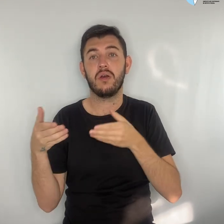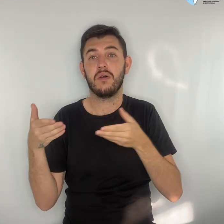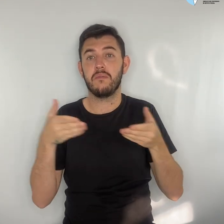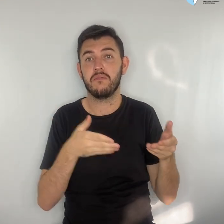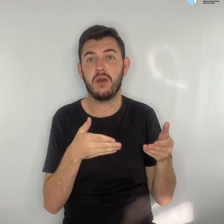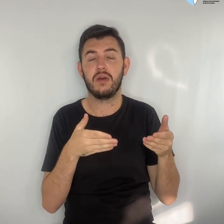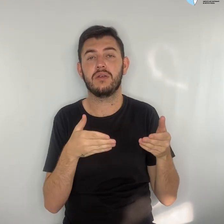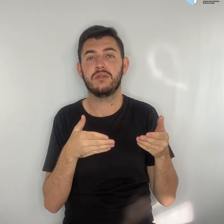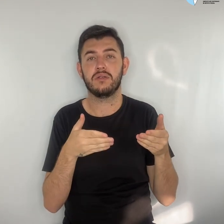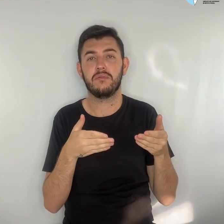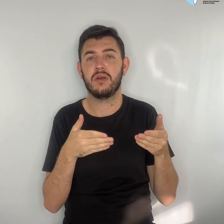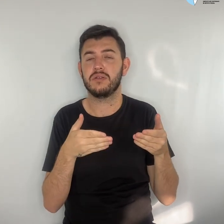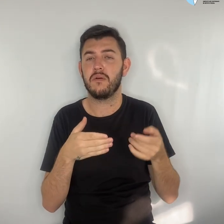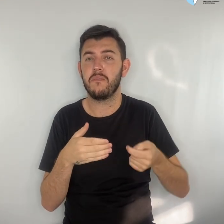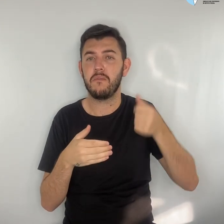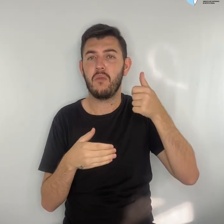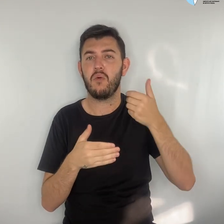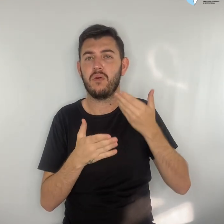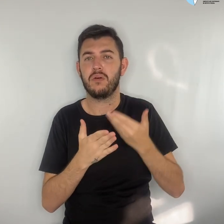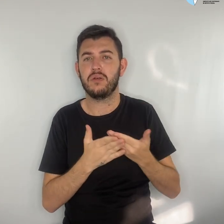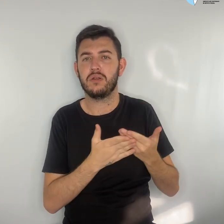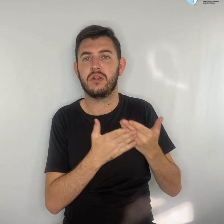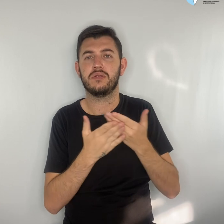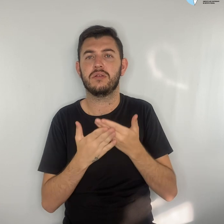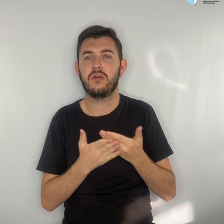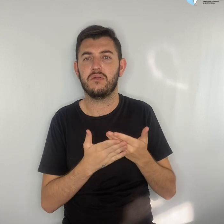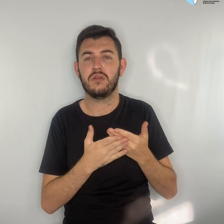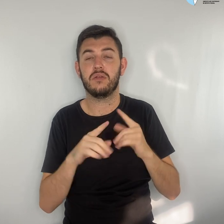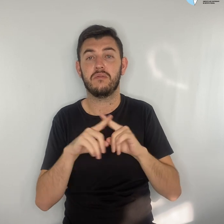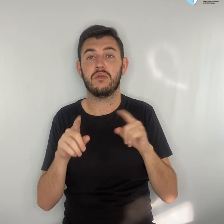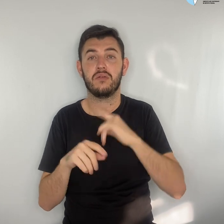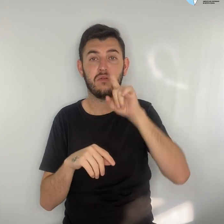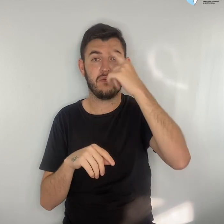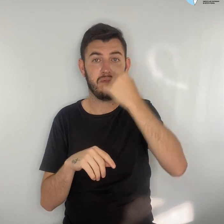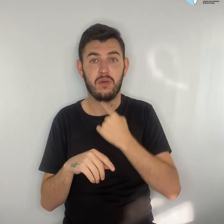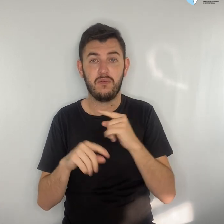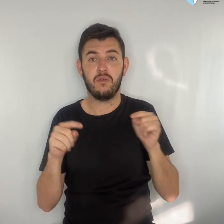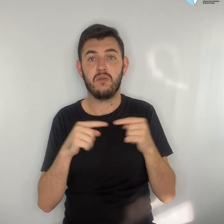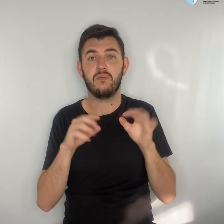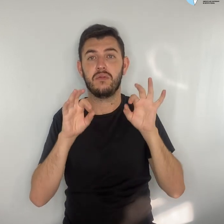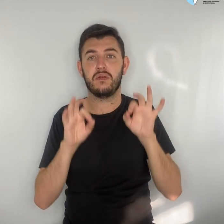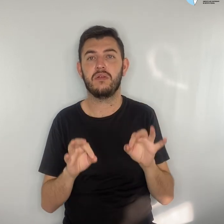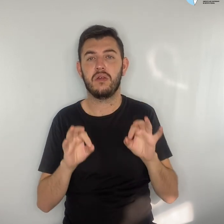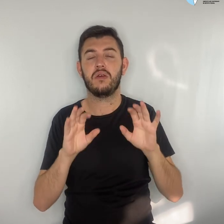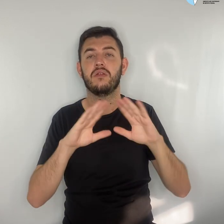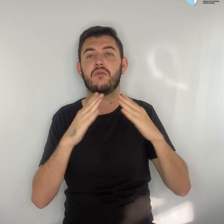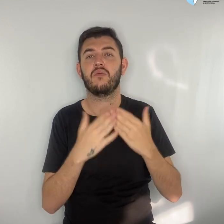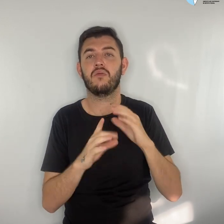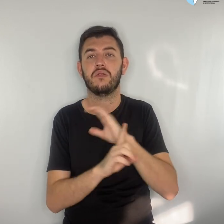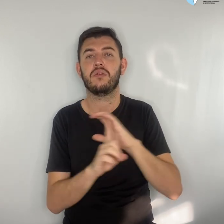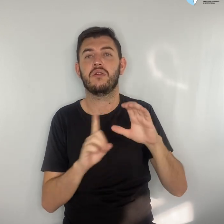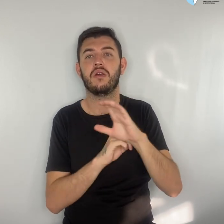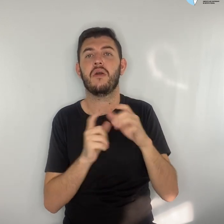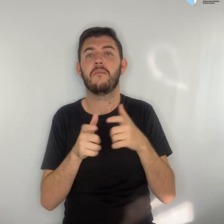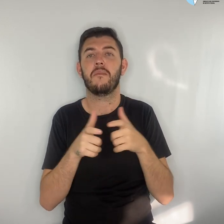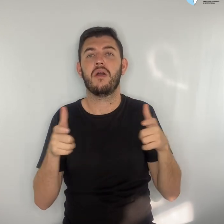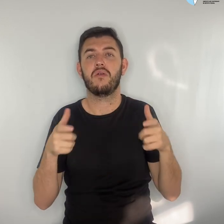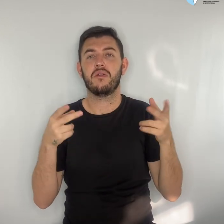aulas. Em todos os perfis da comunidade escolar, a maioria enxerga um aumento de